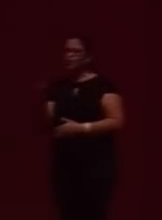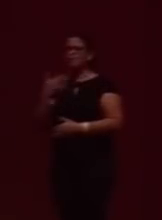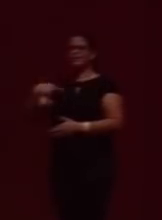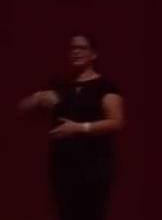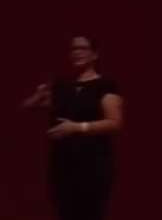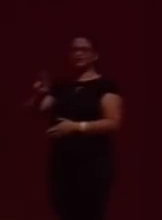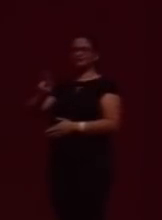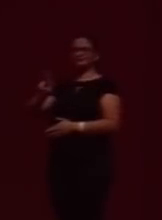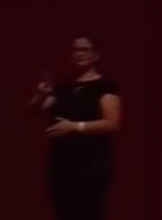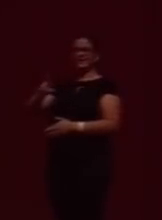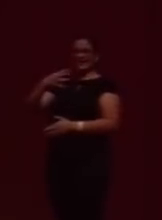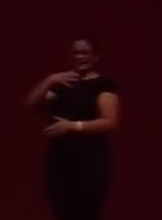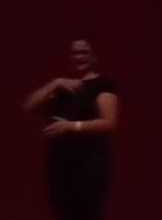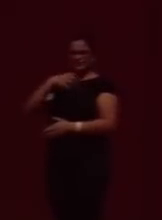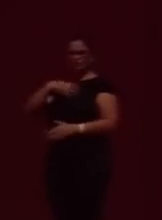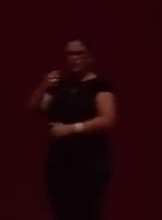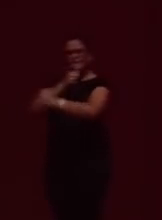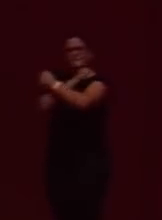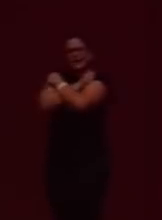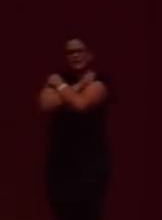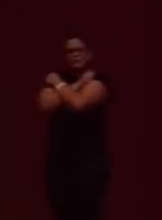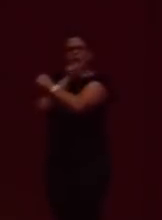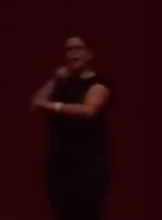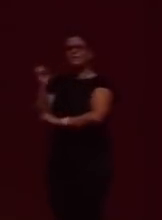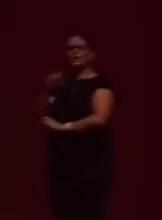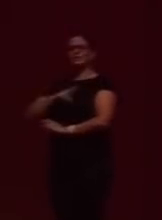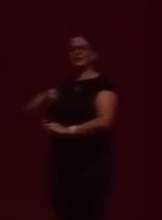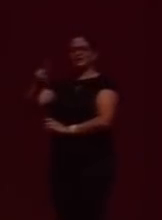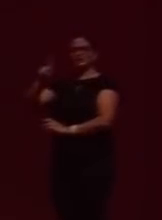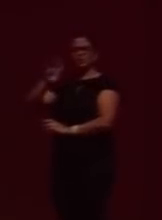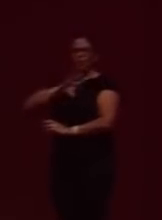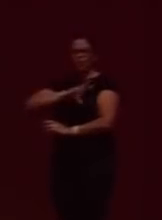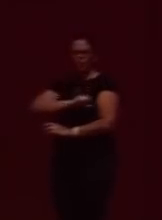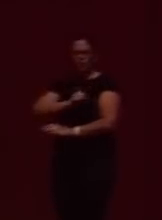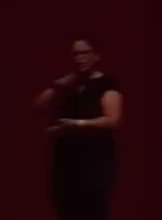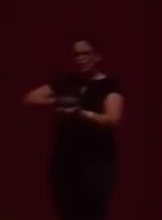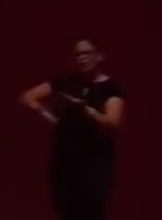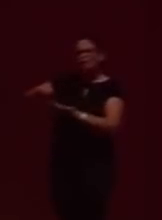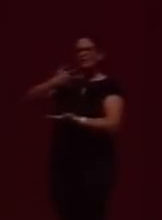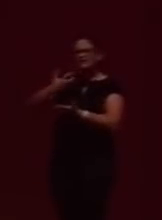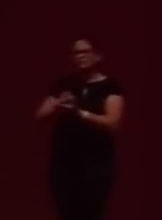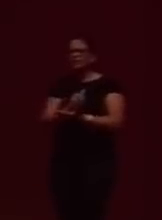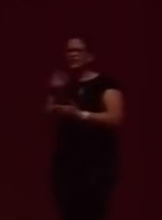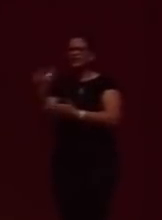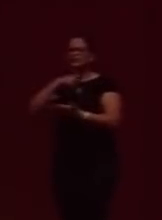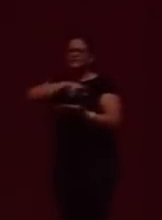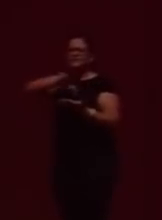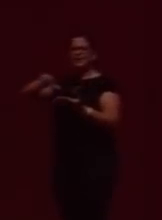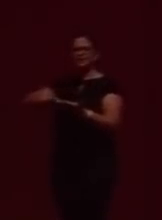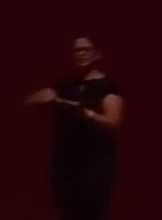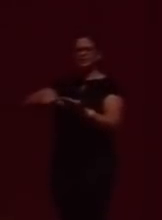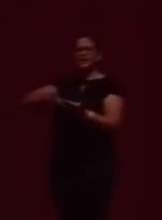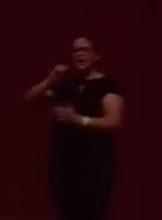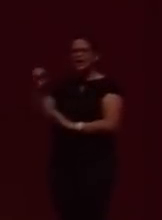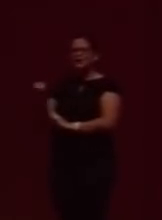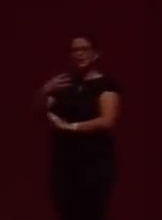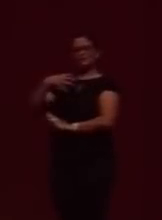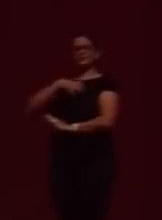nesse sentido, o abraço é uma nova religião, o amor, a convivência, a pluralidade, a diversidade, são novas formas de religião,